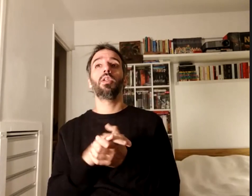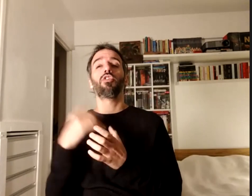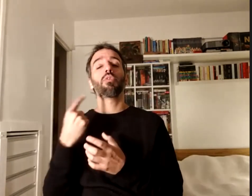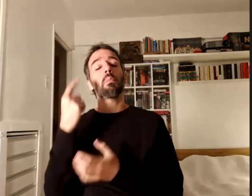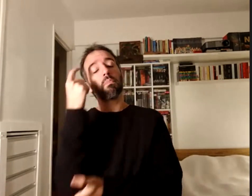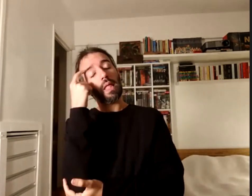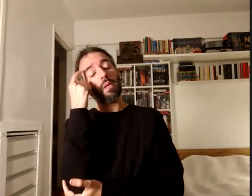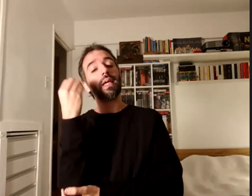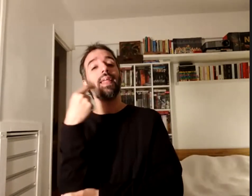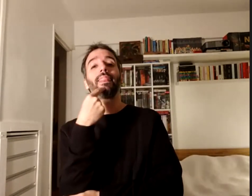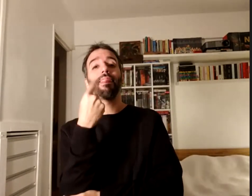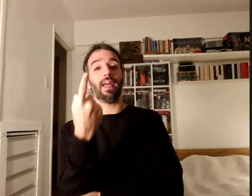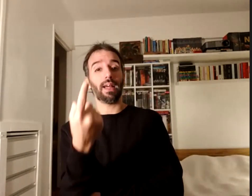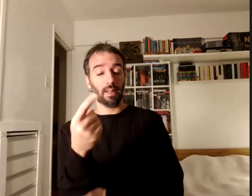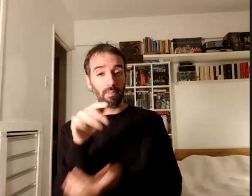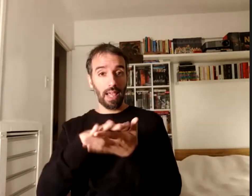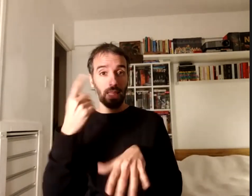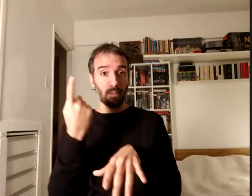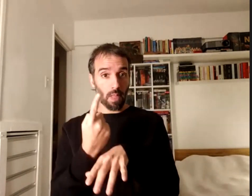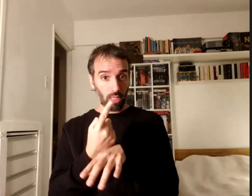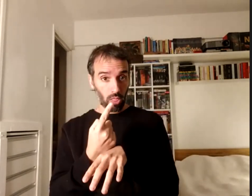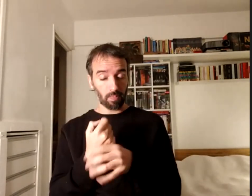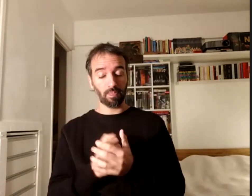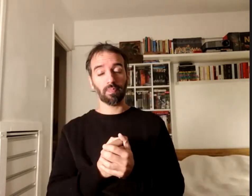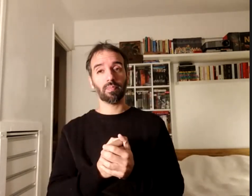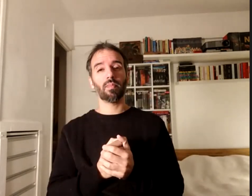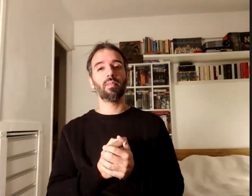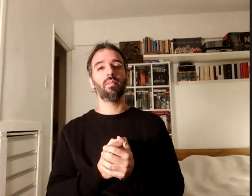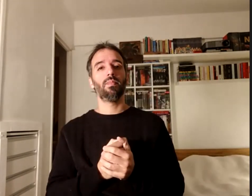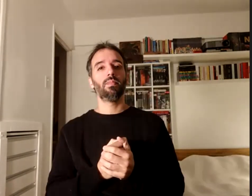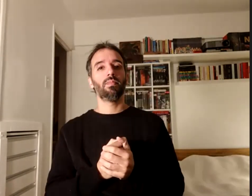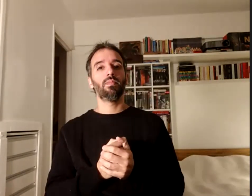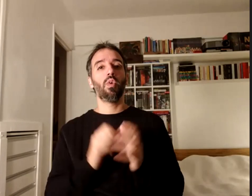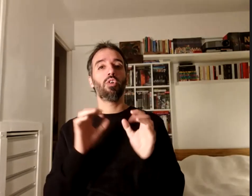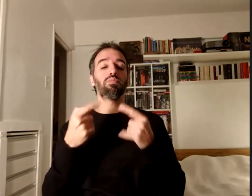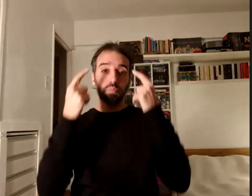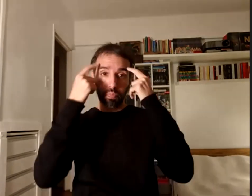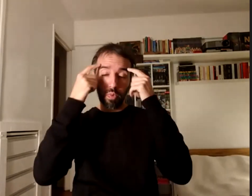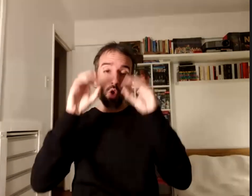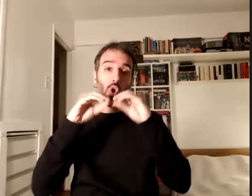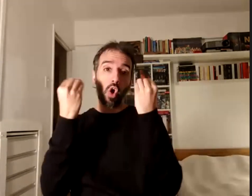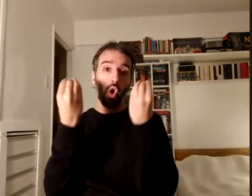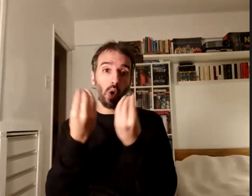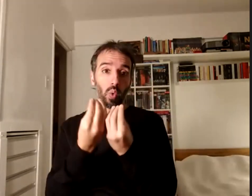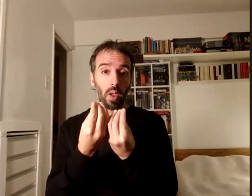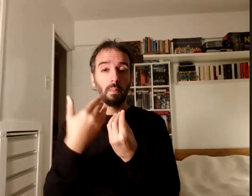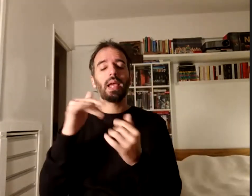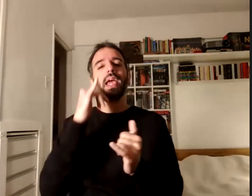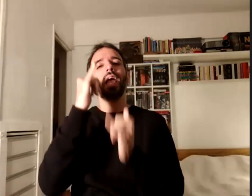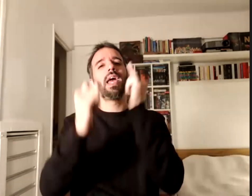para este momento llegamos a la conclusión que más que contar los contenidos de lo que podemos